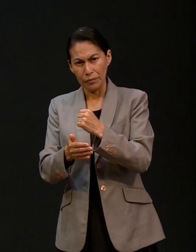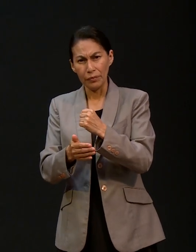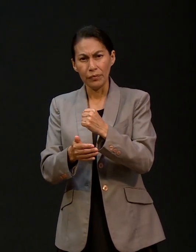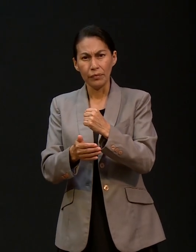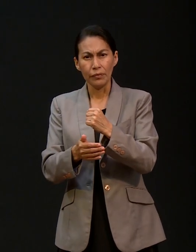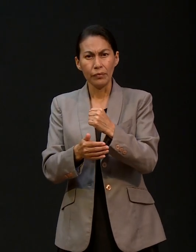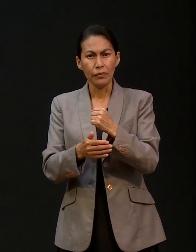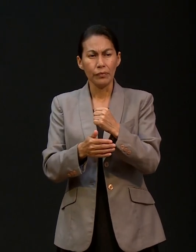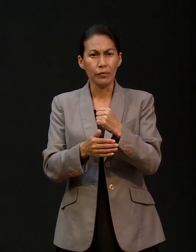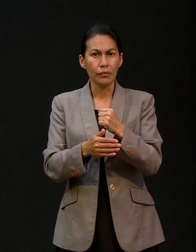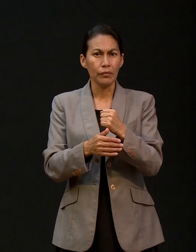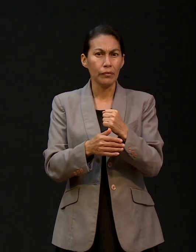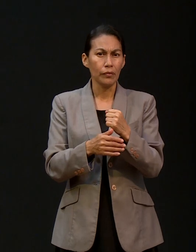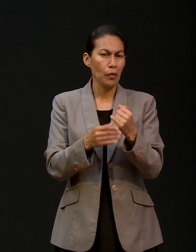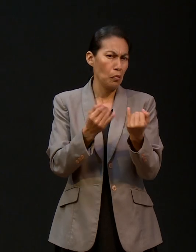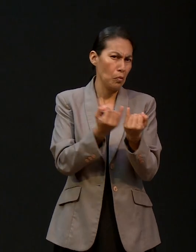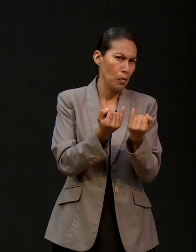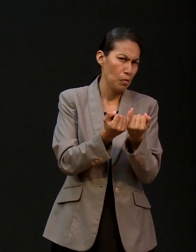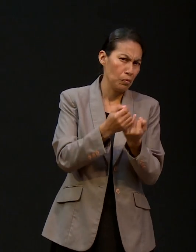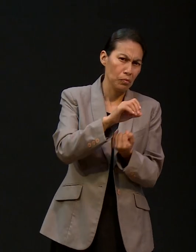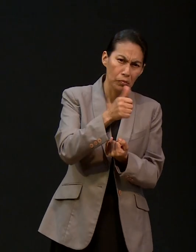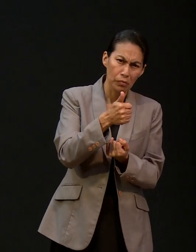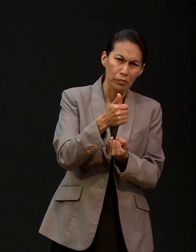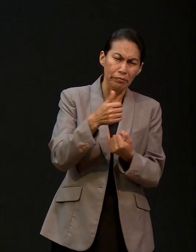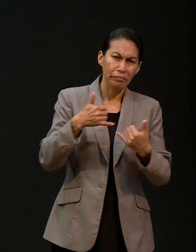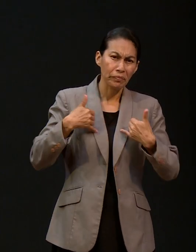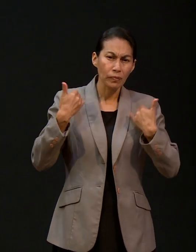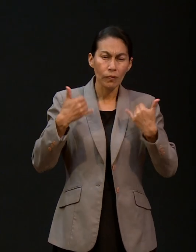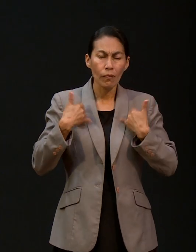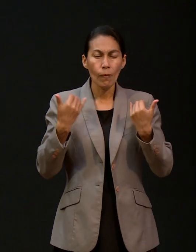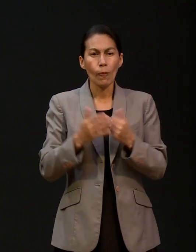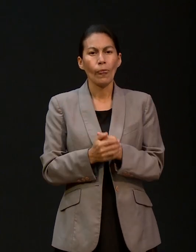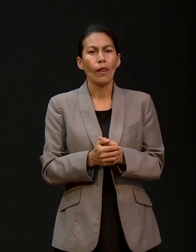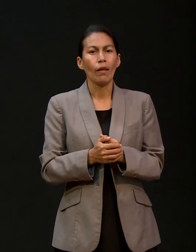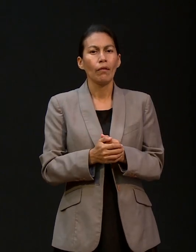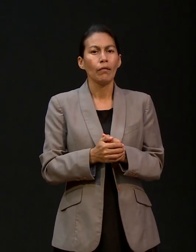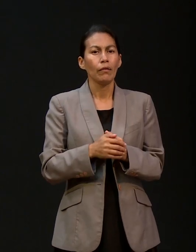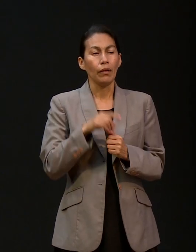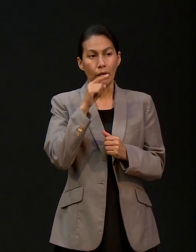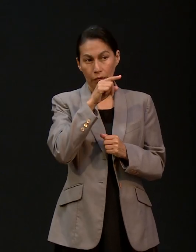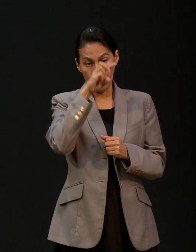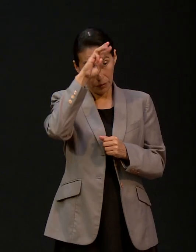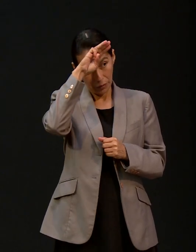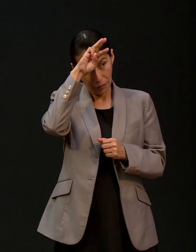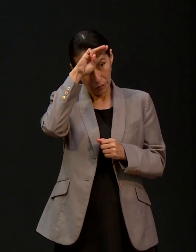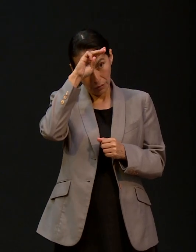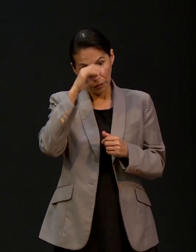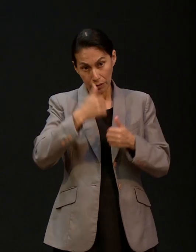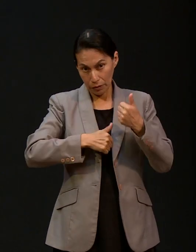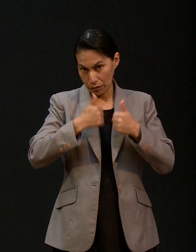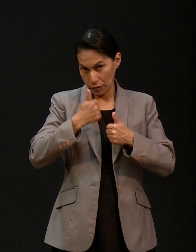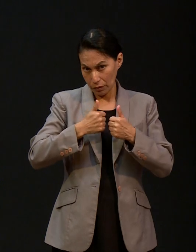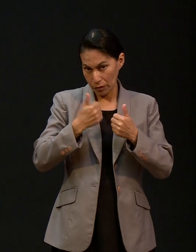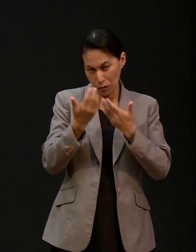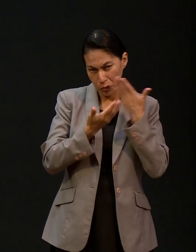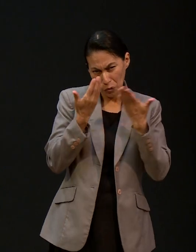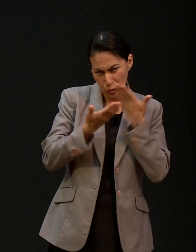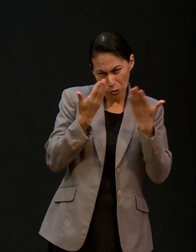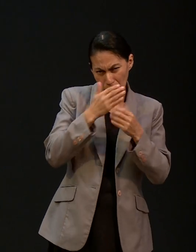Y empezamos como cualquier joven, ¿verdad? Ahí que termina su carrera en la ciudad de Monterrey, en la universidad de ahí